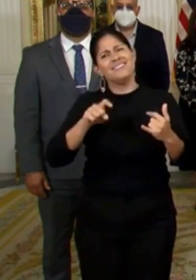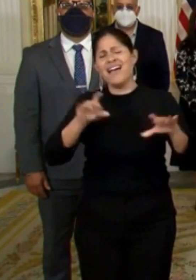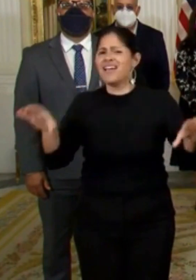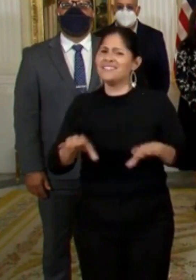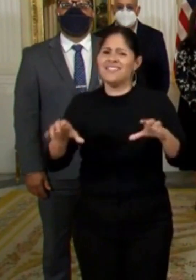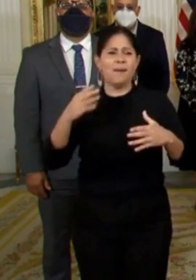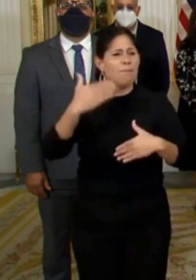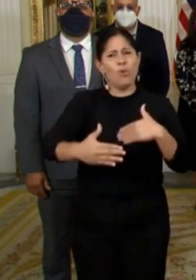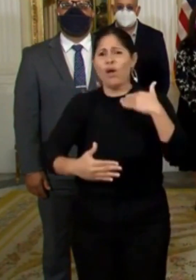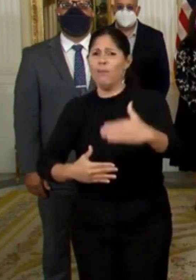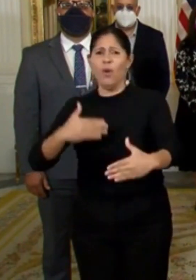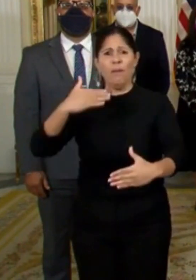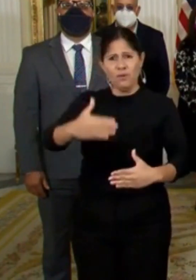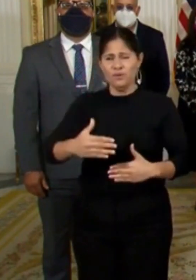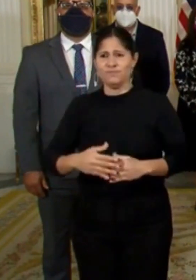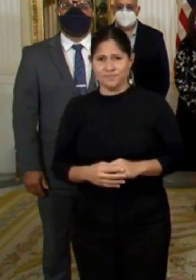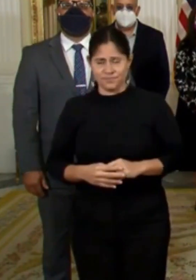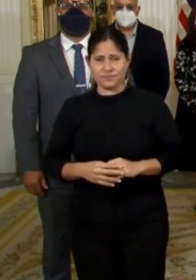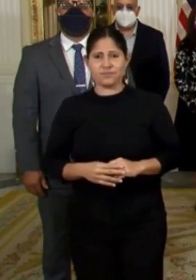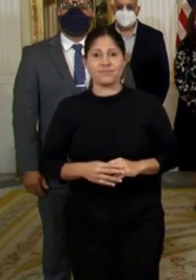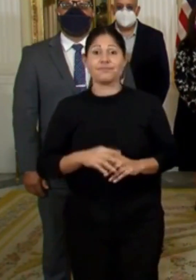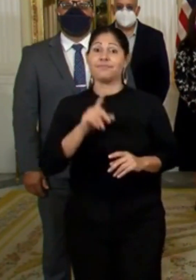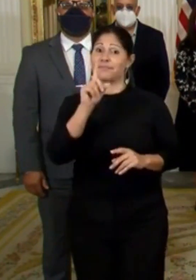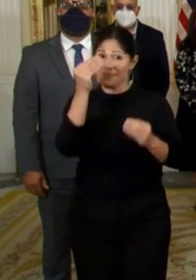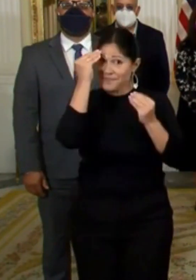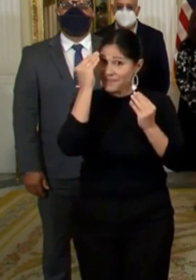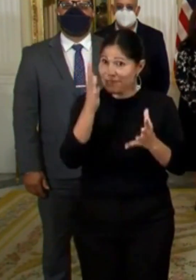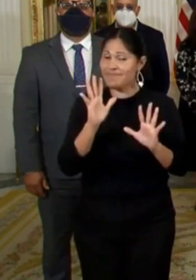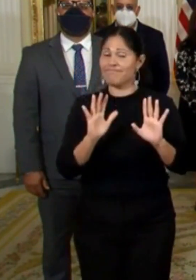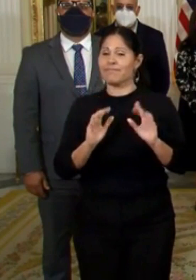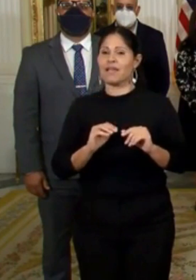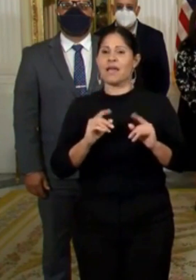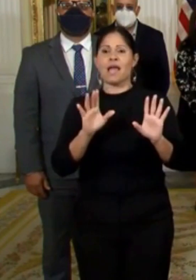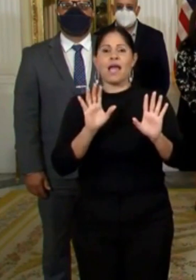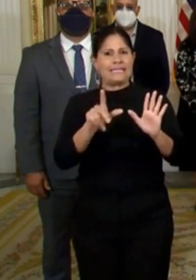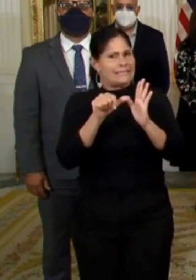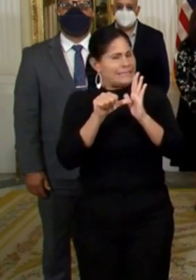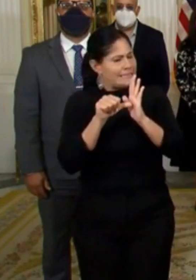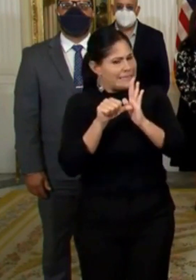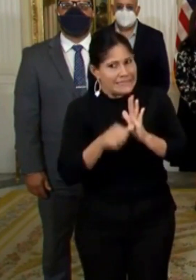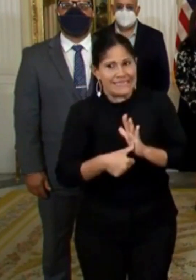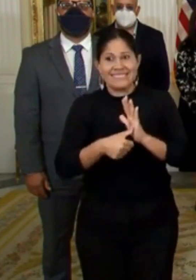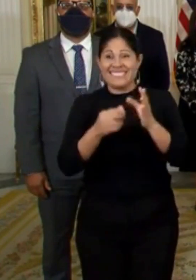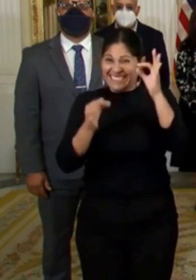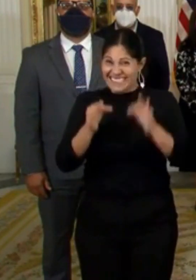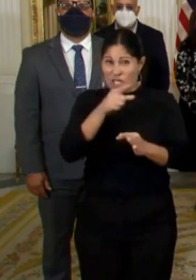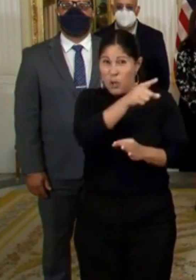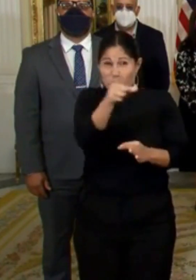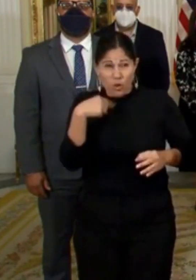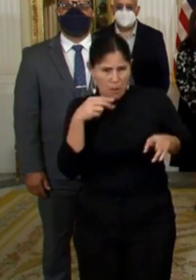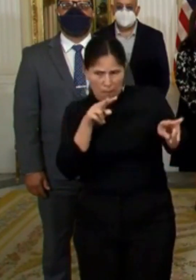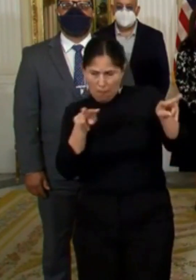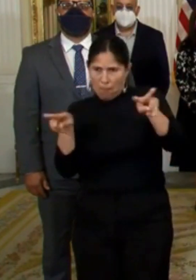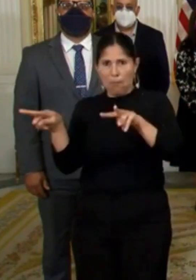y paulatina. Ahora, es importante destacarles que si la evaluación de nuestro equipo asesor